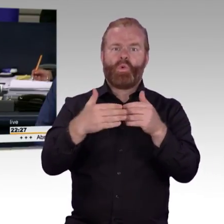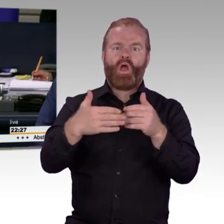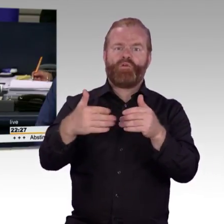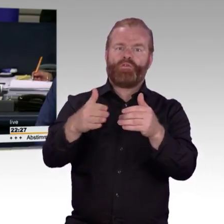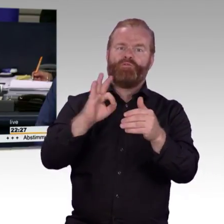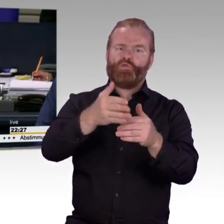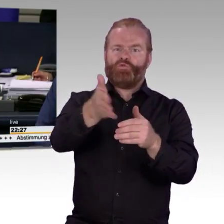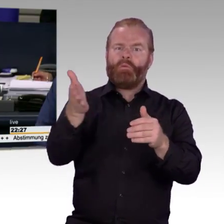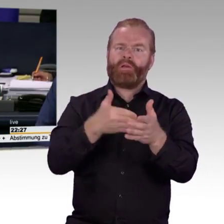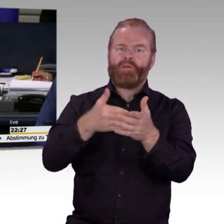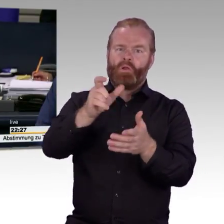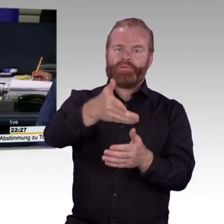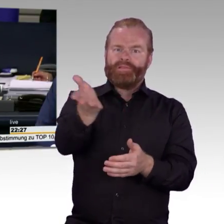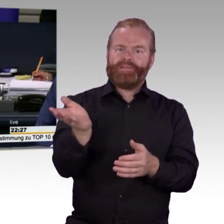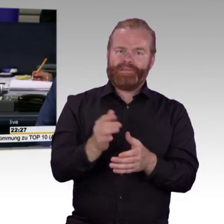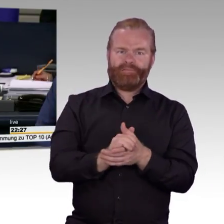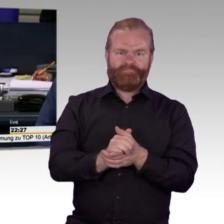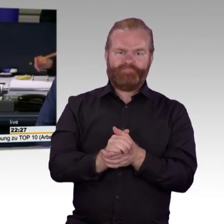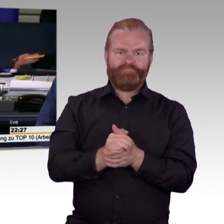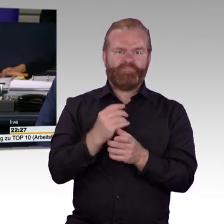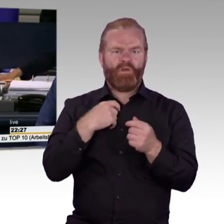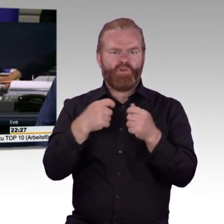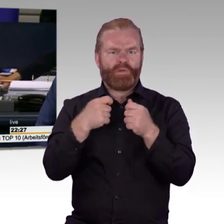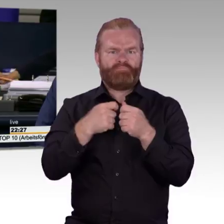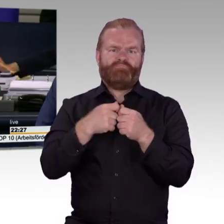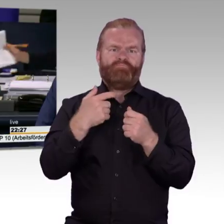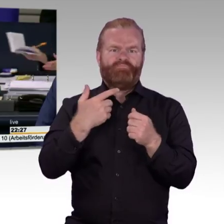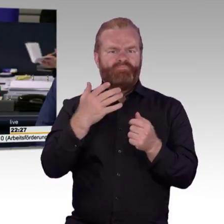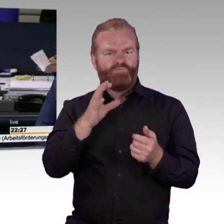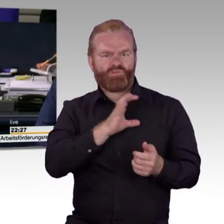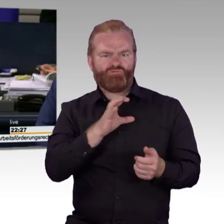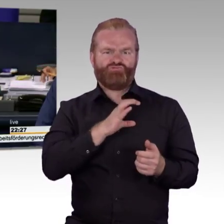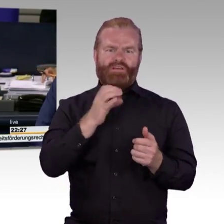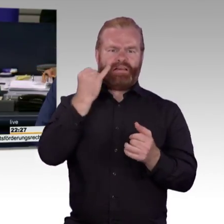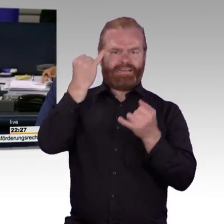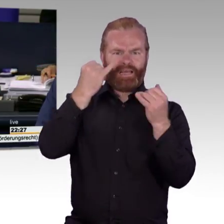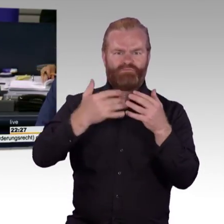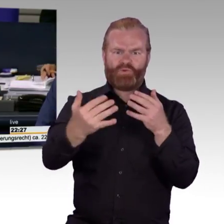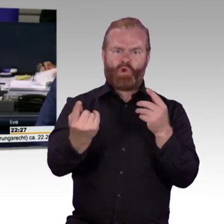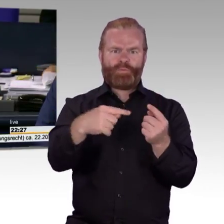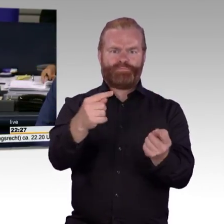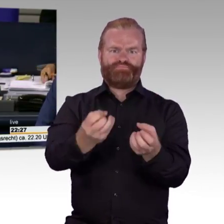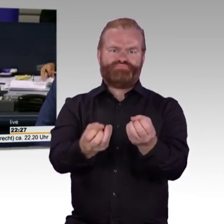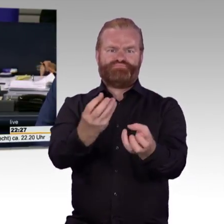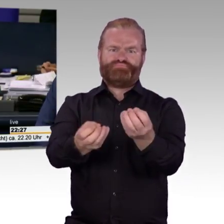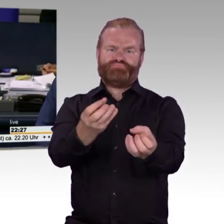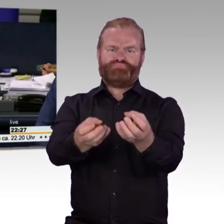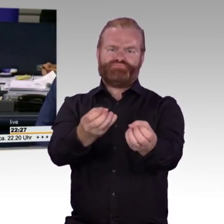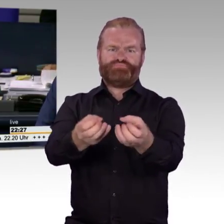barrierefreien Zugang zu den Websites und mobilen Anwendungen öffentlich erstellen. Der Ausschuss für Arbeit und